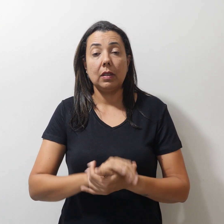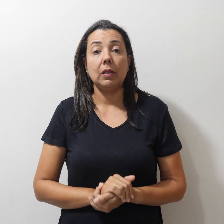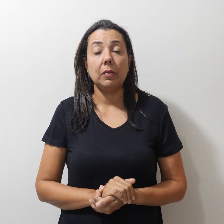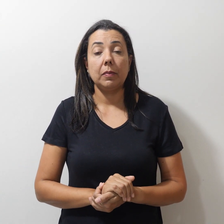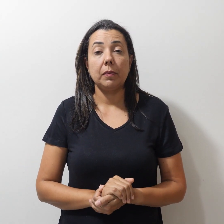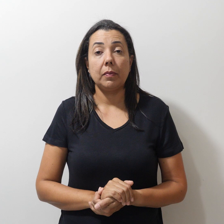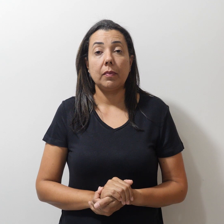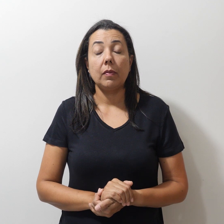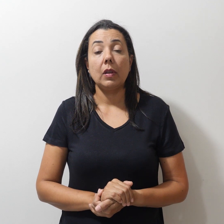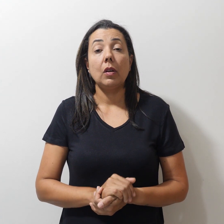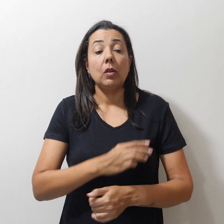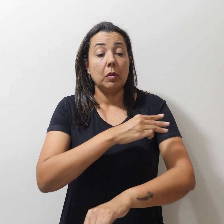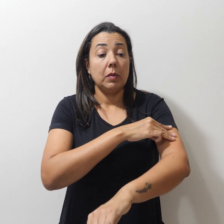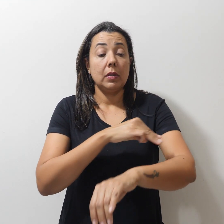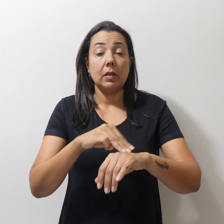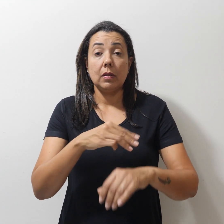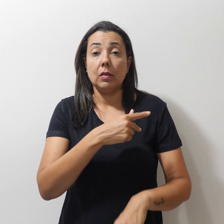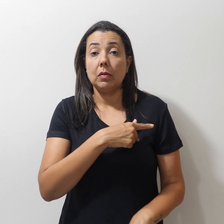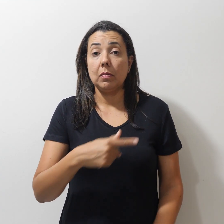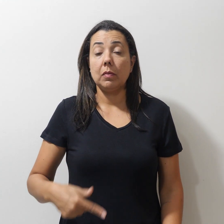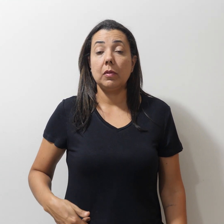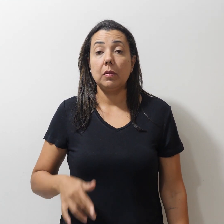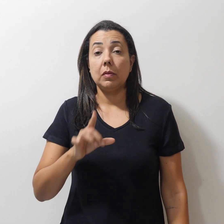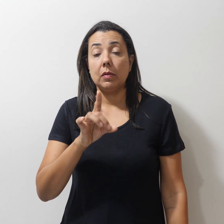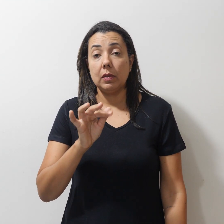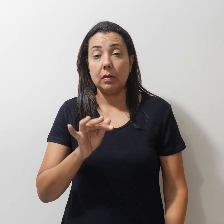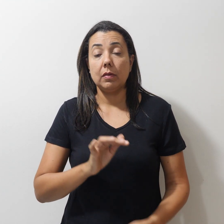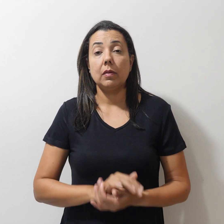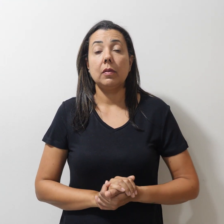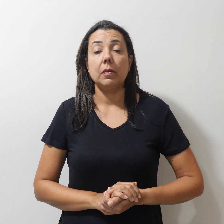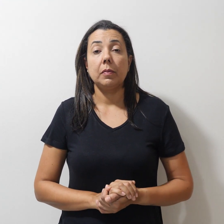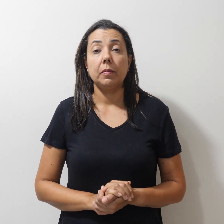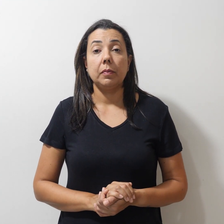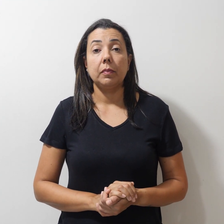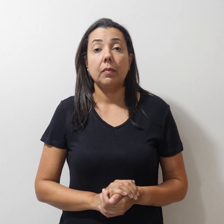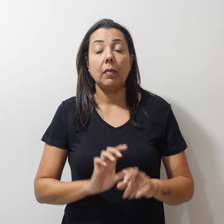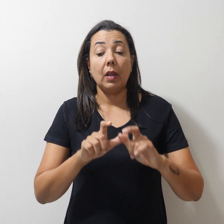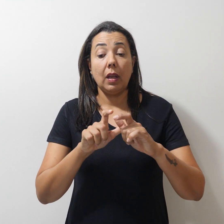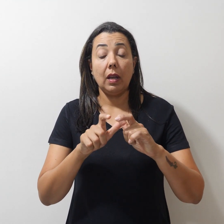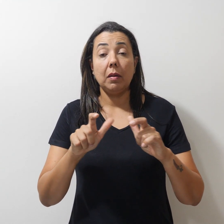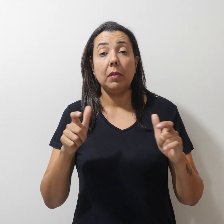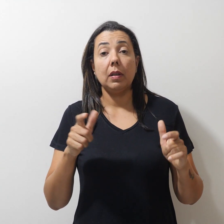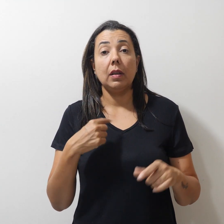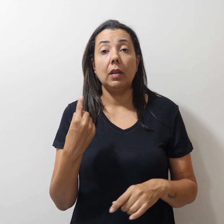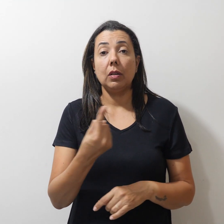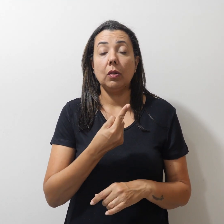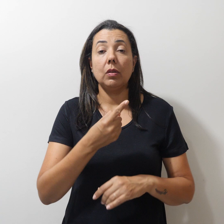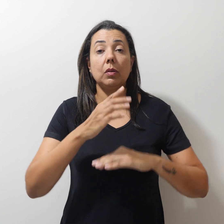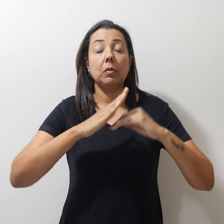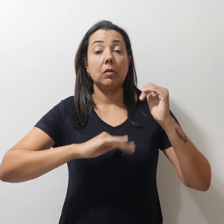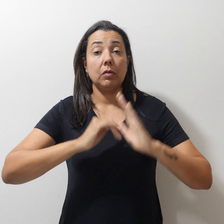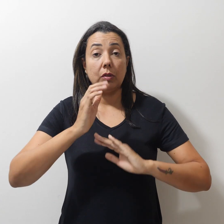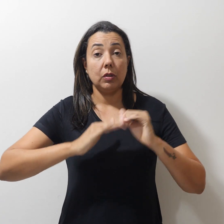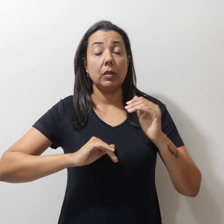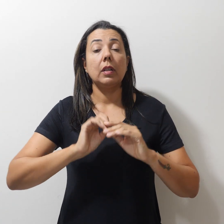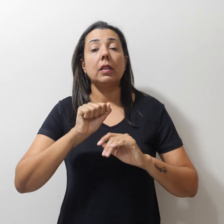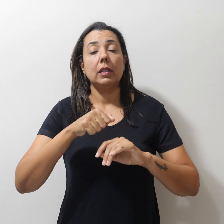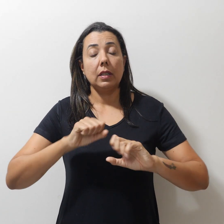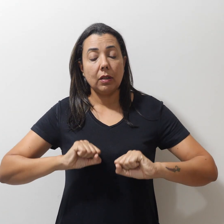do Magistério Público do Distrito Federal. Ampliar a nossa categoria é fortalecer a